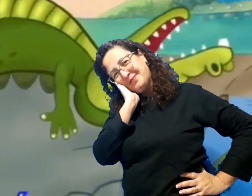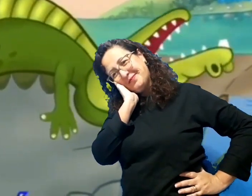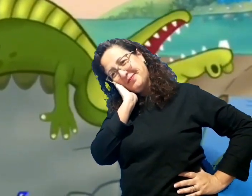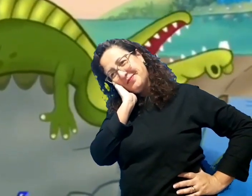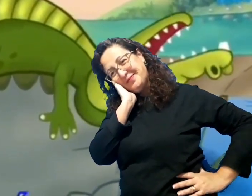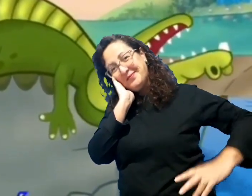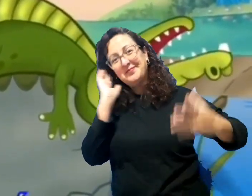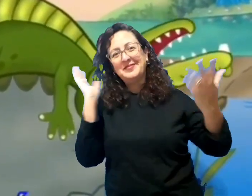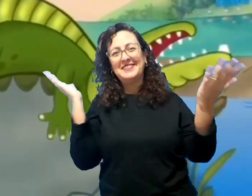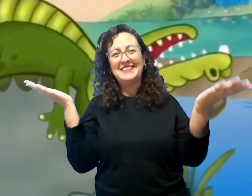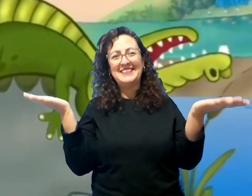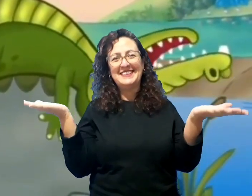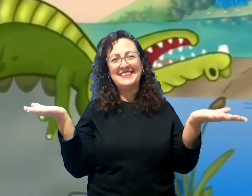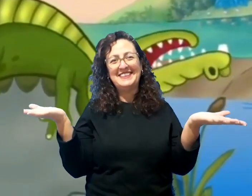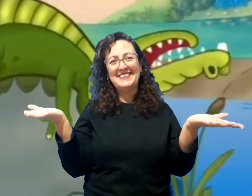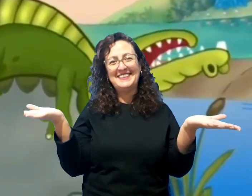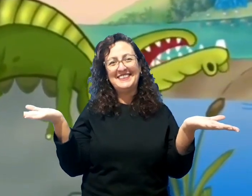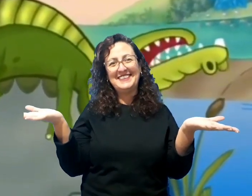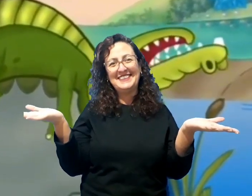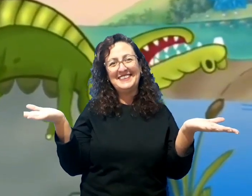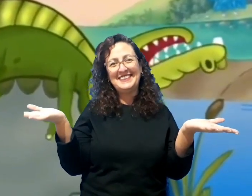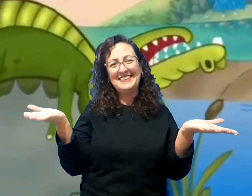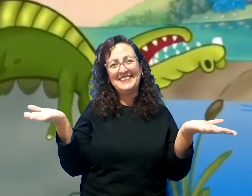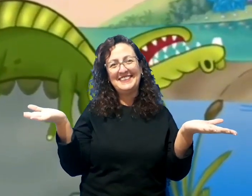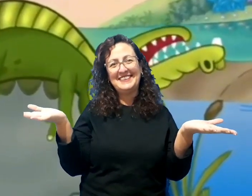O jacaré na lagoa. A CIDADE BRASIL